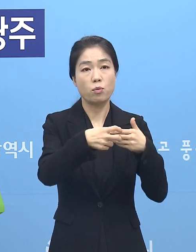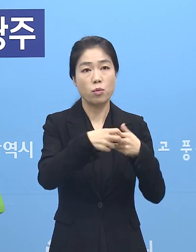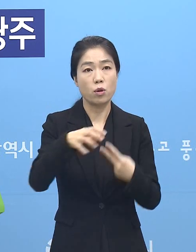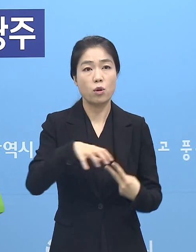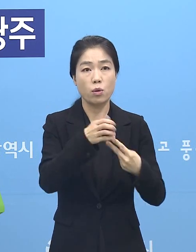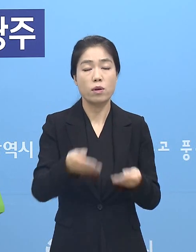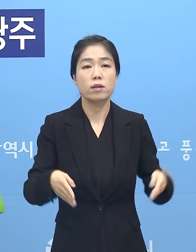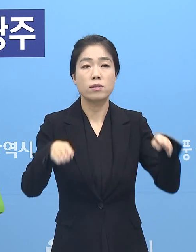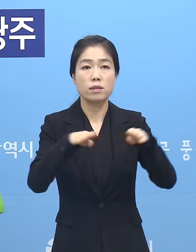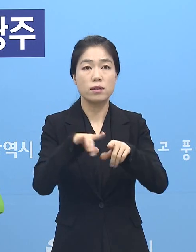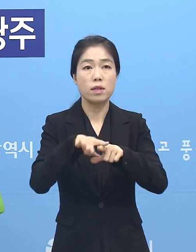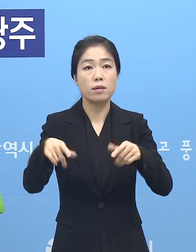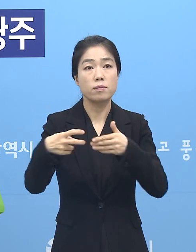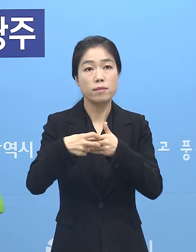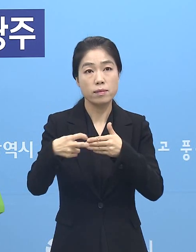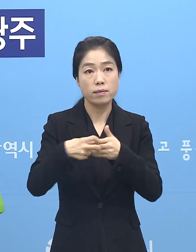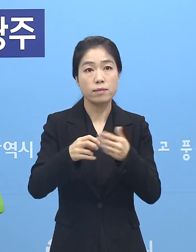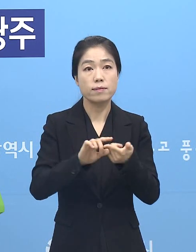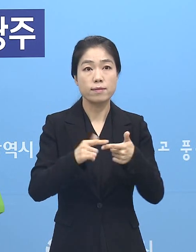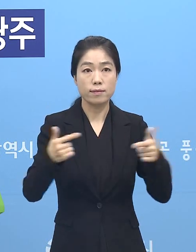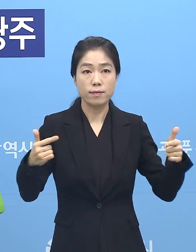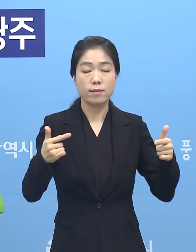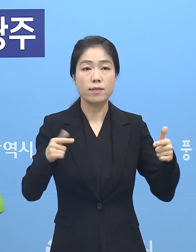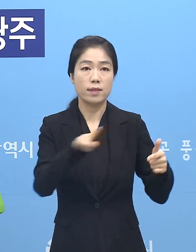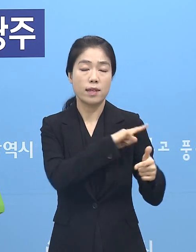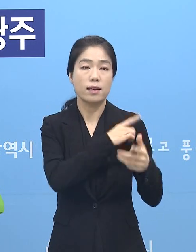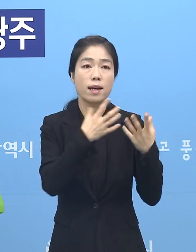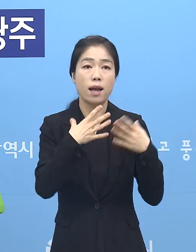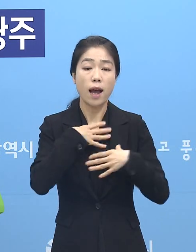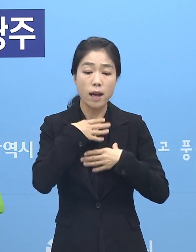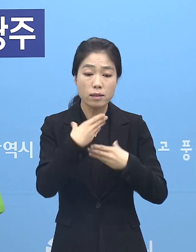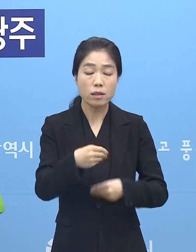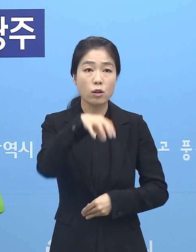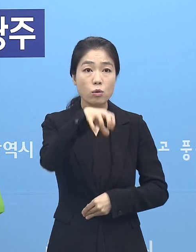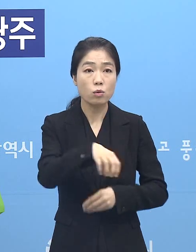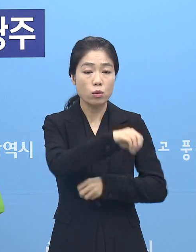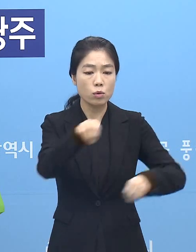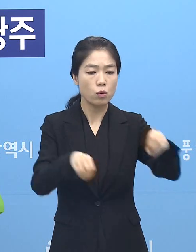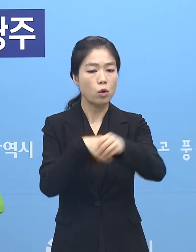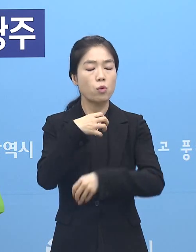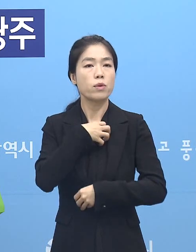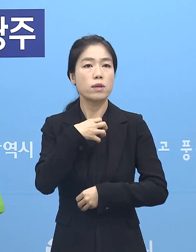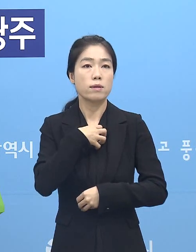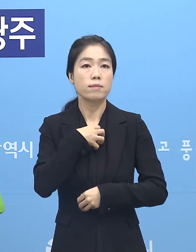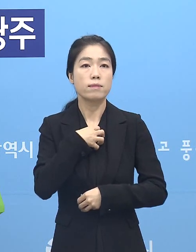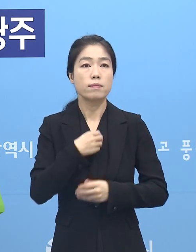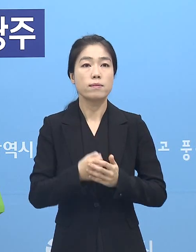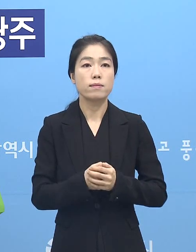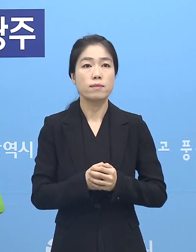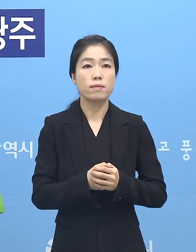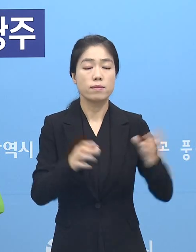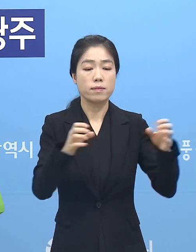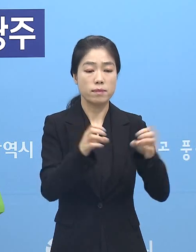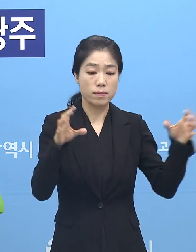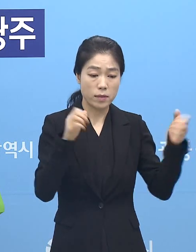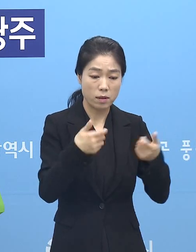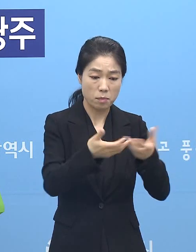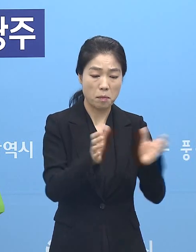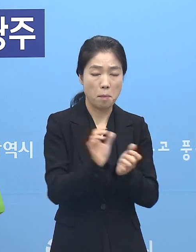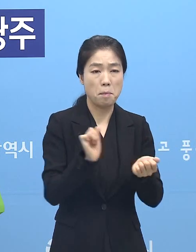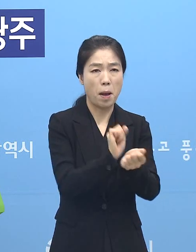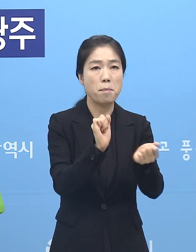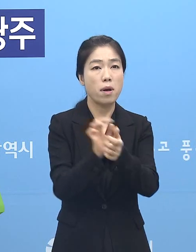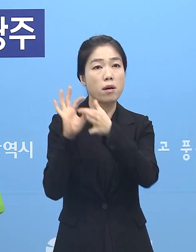요양시설, 일반 병원 등 가장 안전해야 할 곳이 위협받고 있습니다. 집단감염이